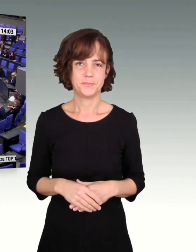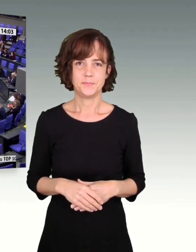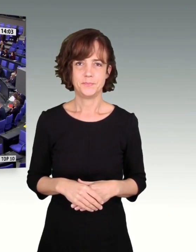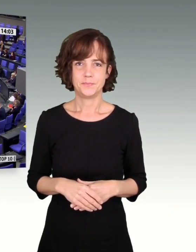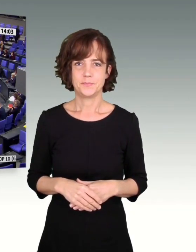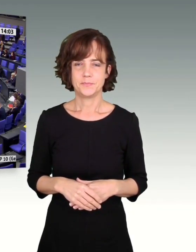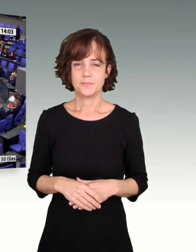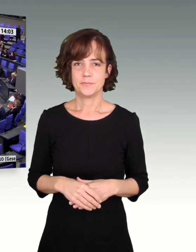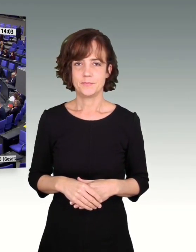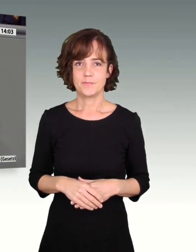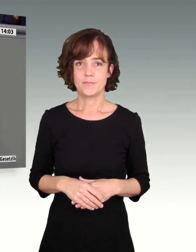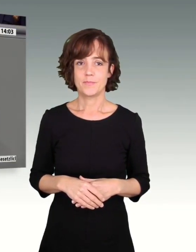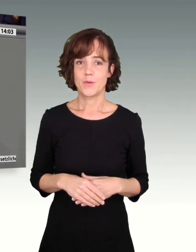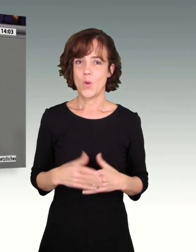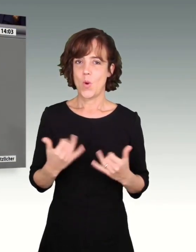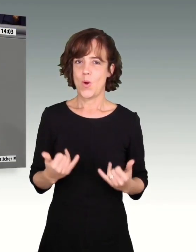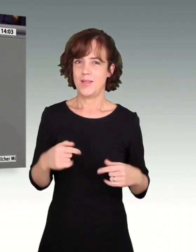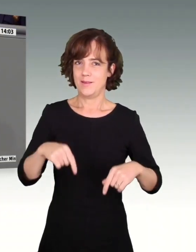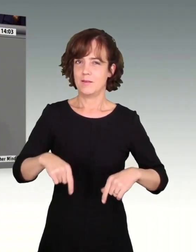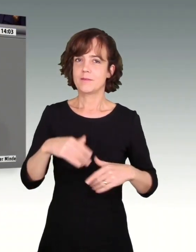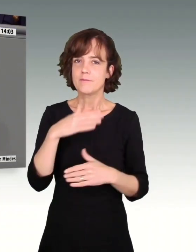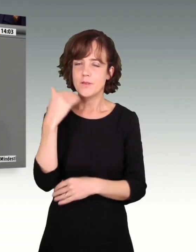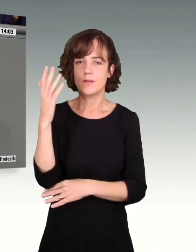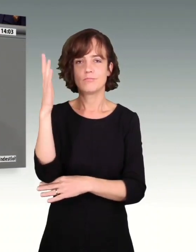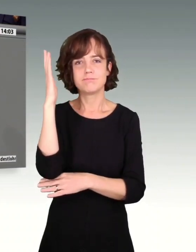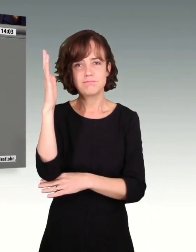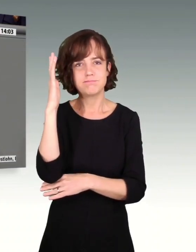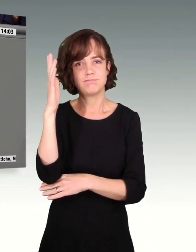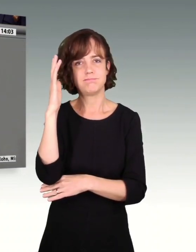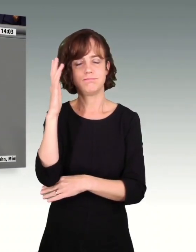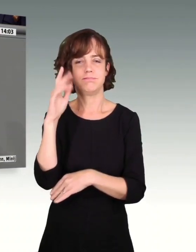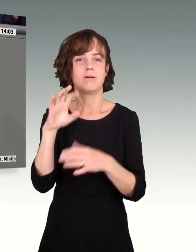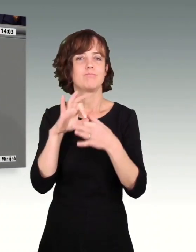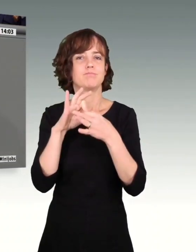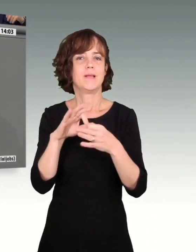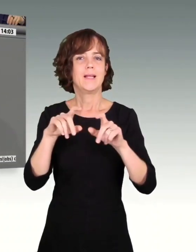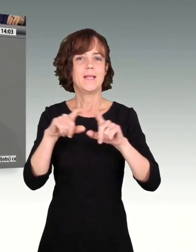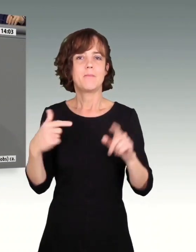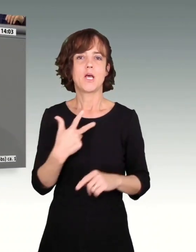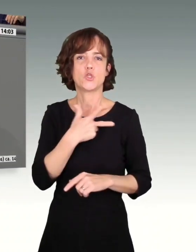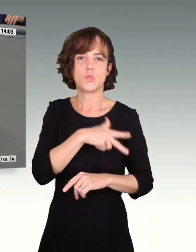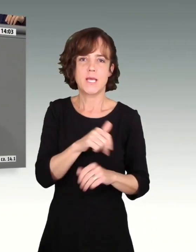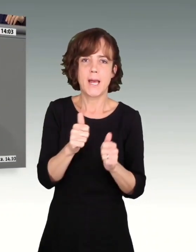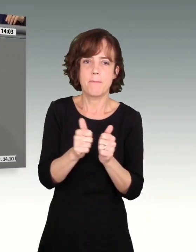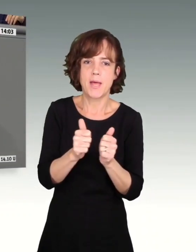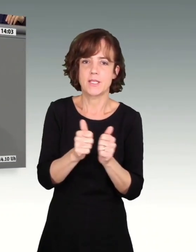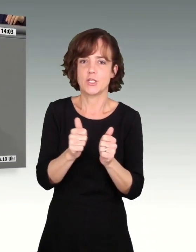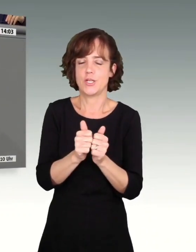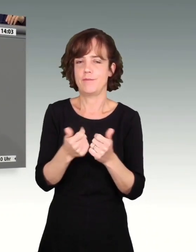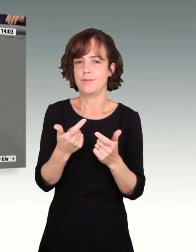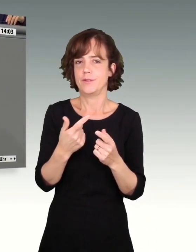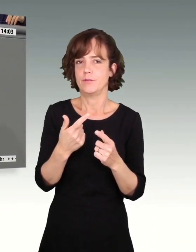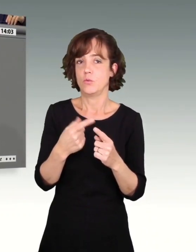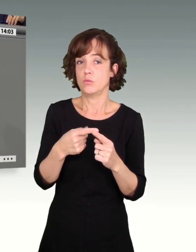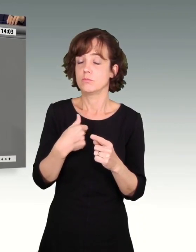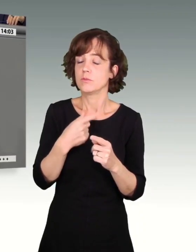Und weil hier heute auch sehr viele Reden gehalten worden sind zum Thema Sozialpartnerschaft und ich das wirklich auch für